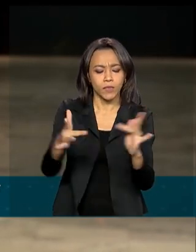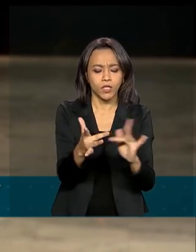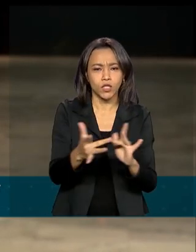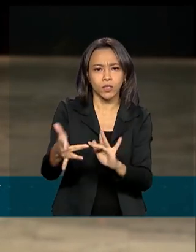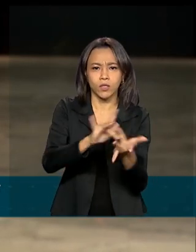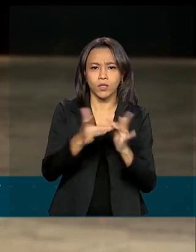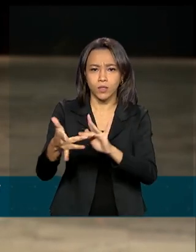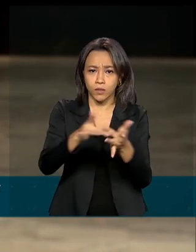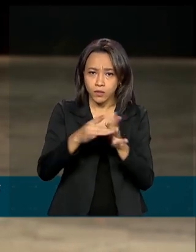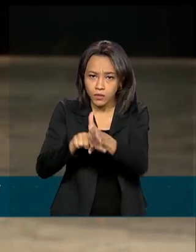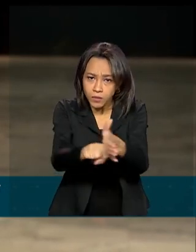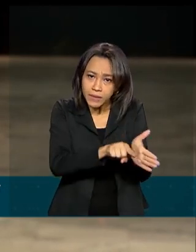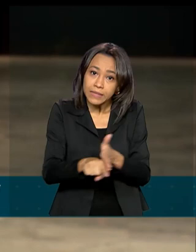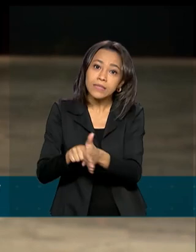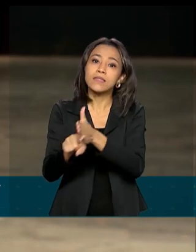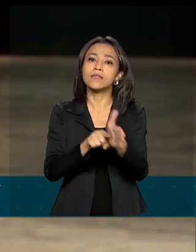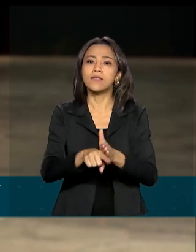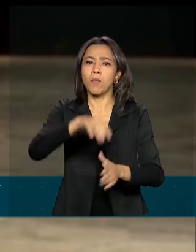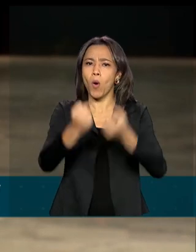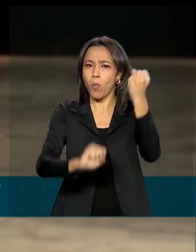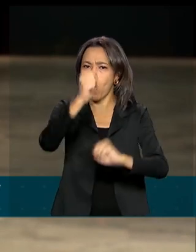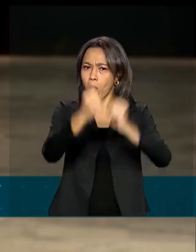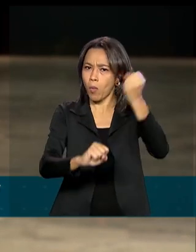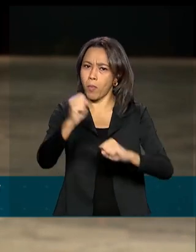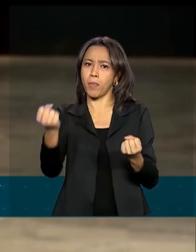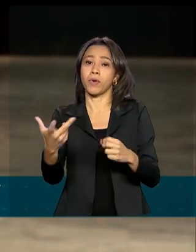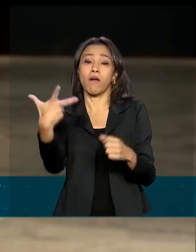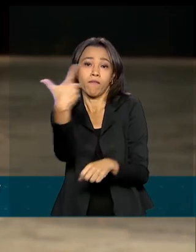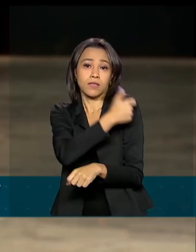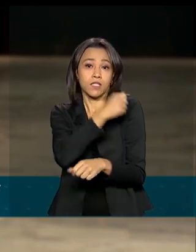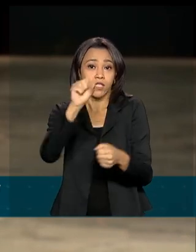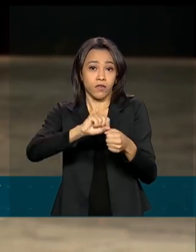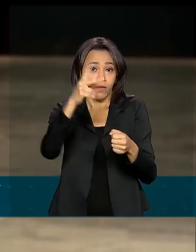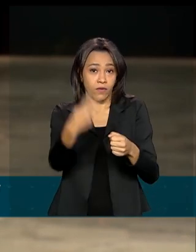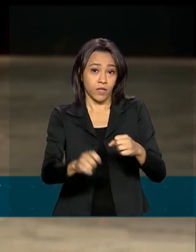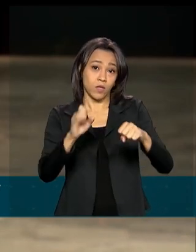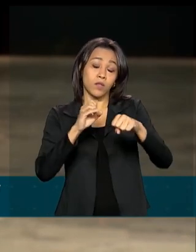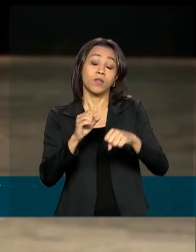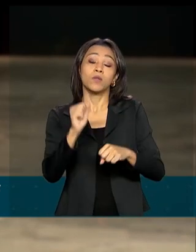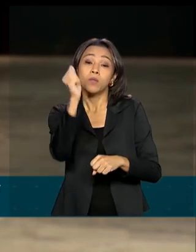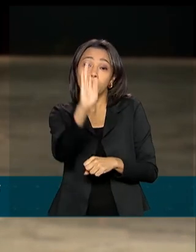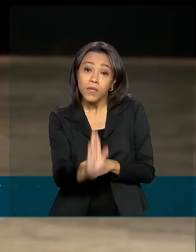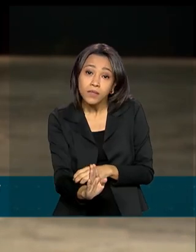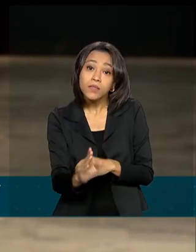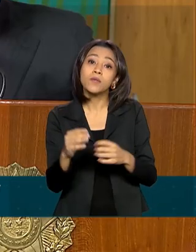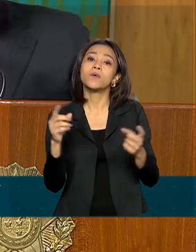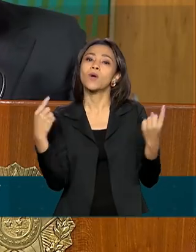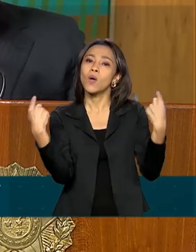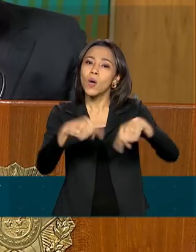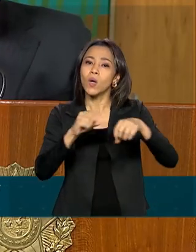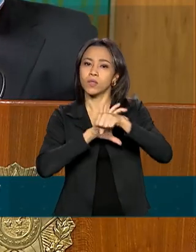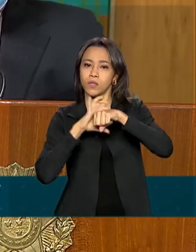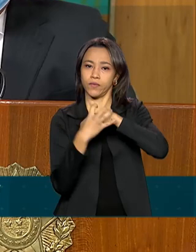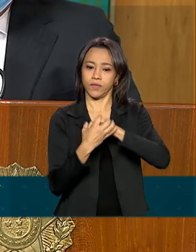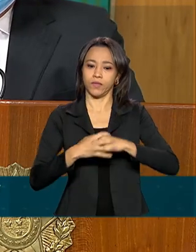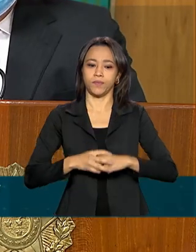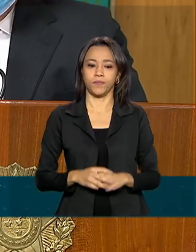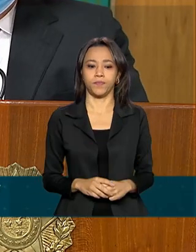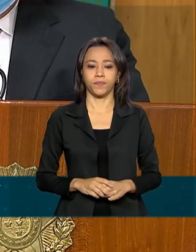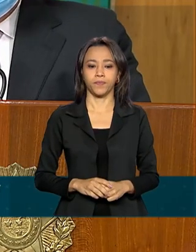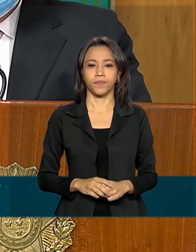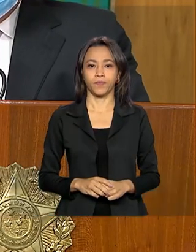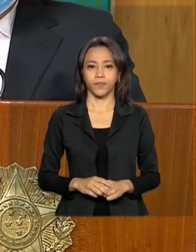aqui também no Brasil e a compra de 100 milhões de doses de vacina contra a Covid-19. O acordo para